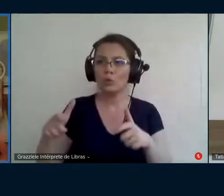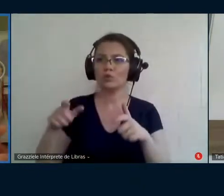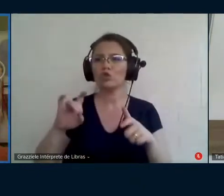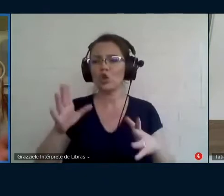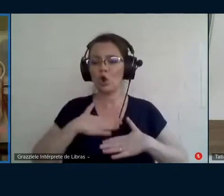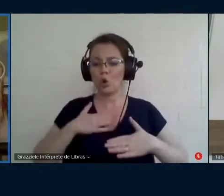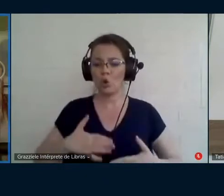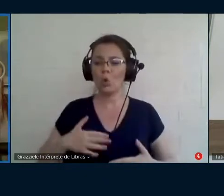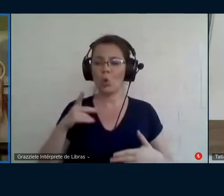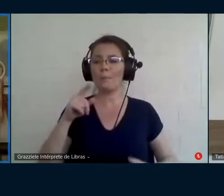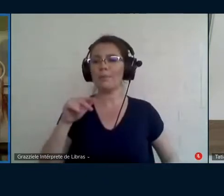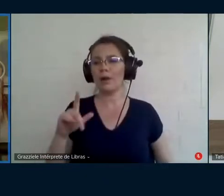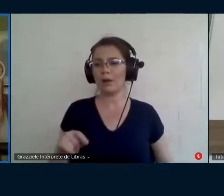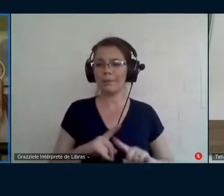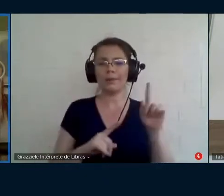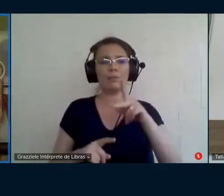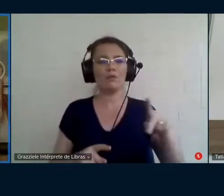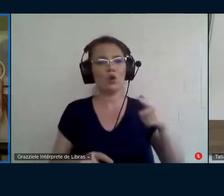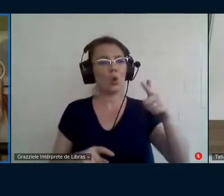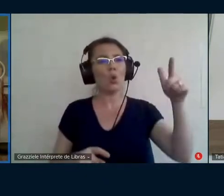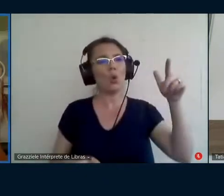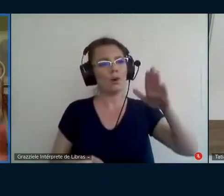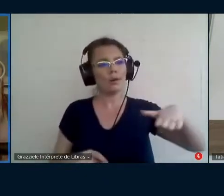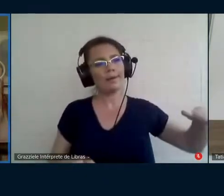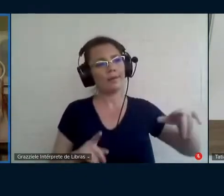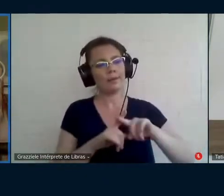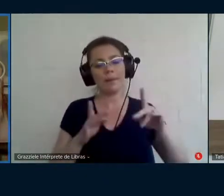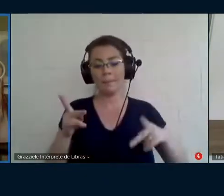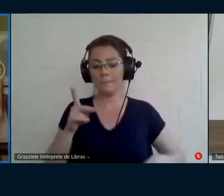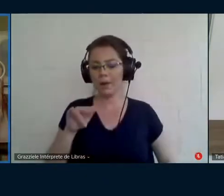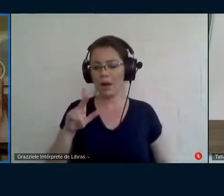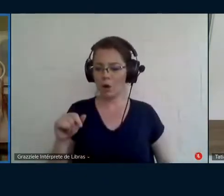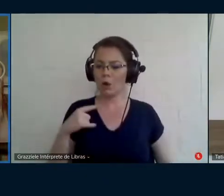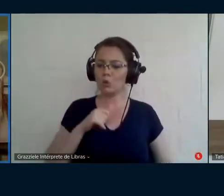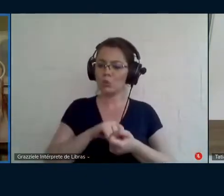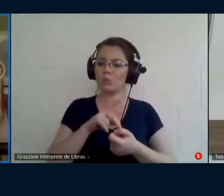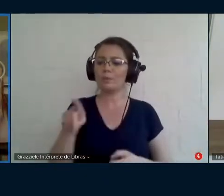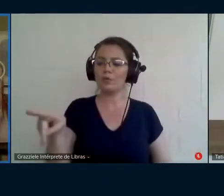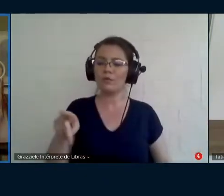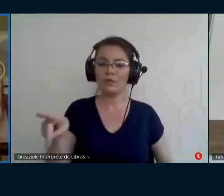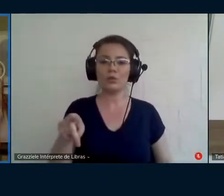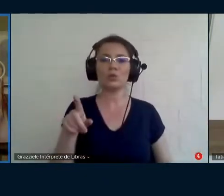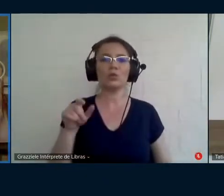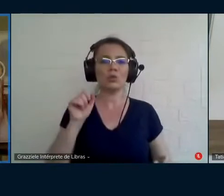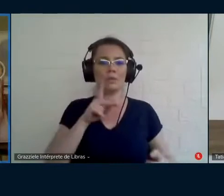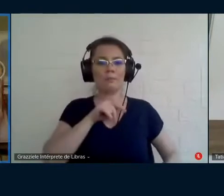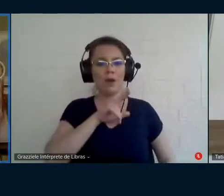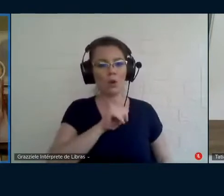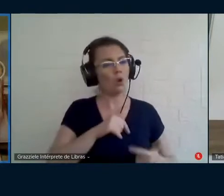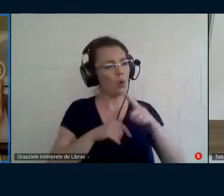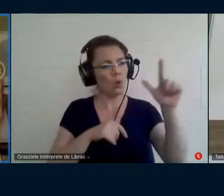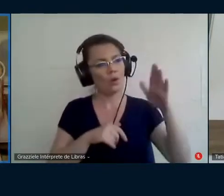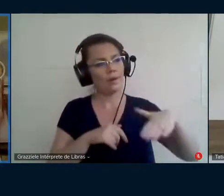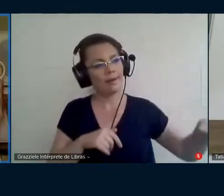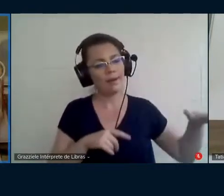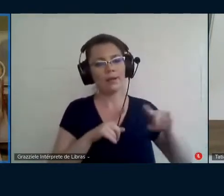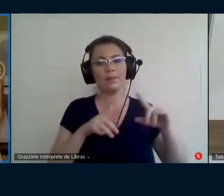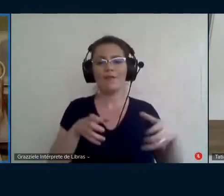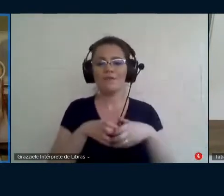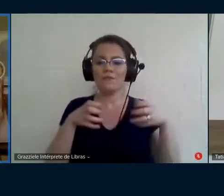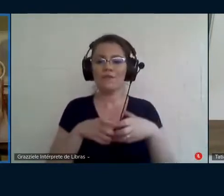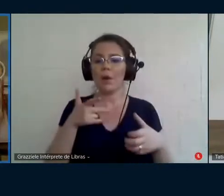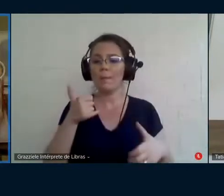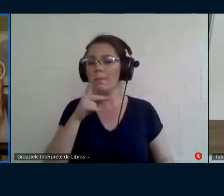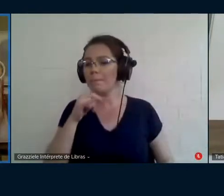mas da professora com as outras crianças da Paula com a professora da Paula com as outras crianças na vivência do